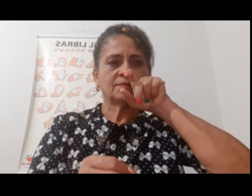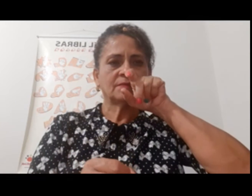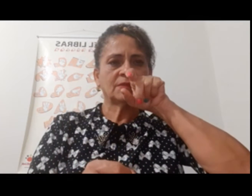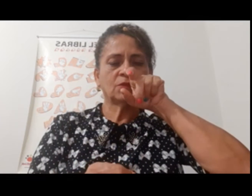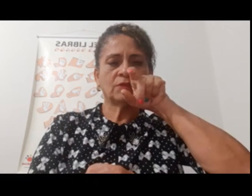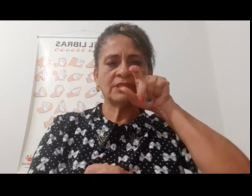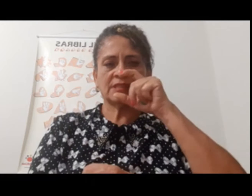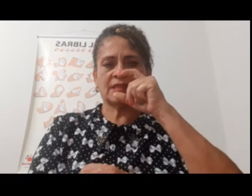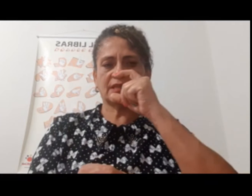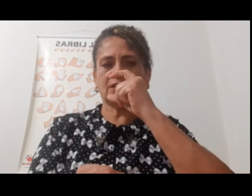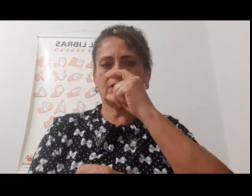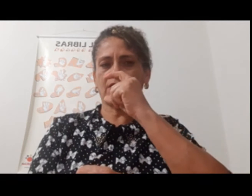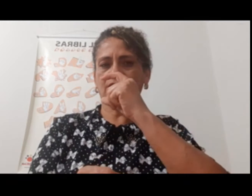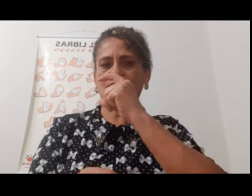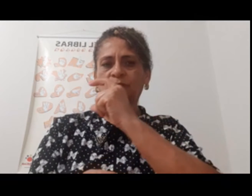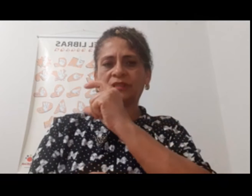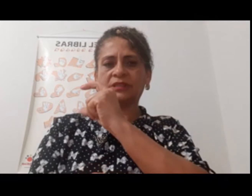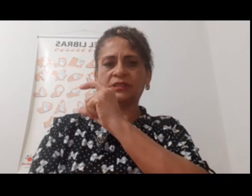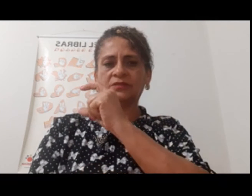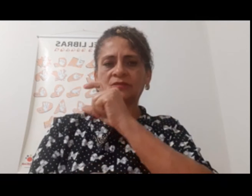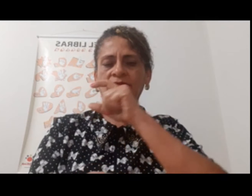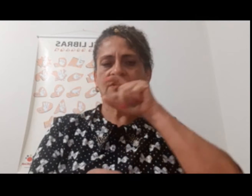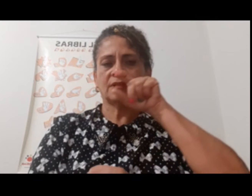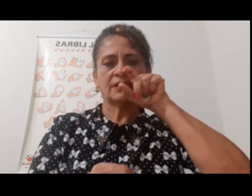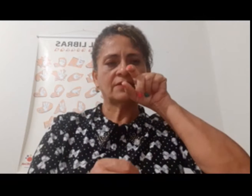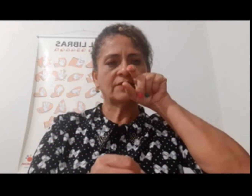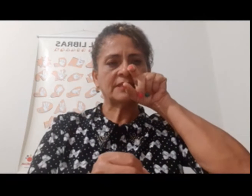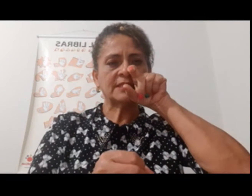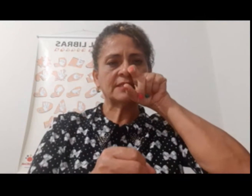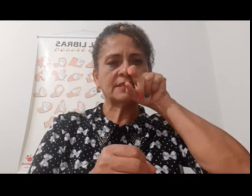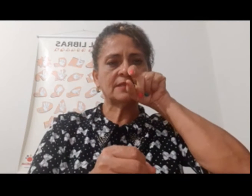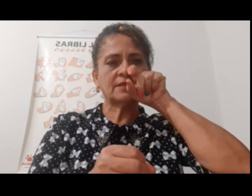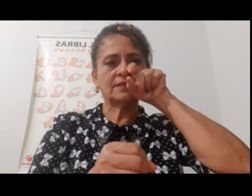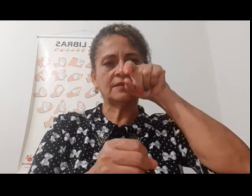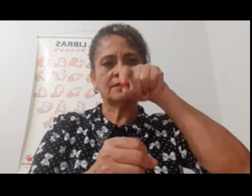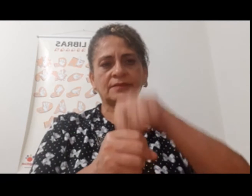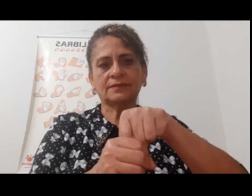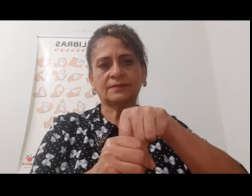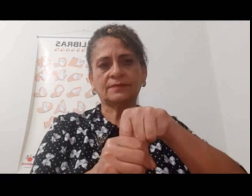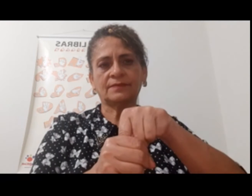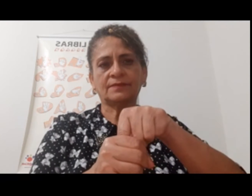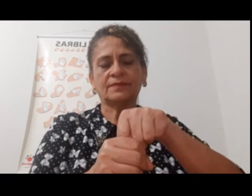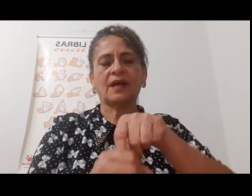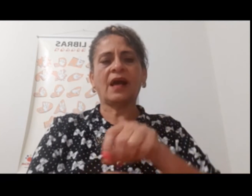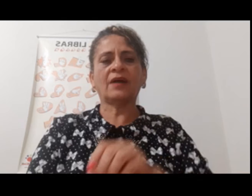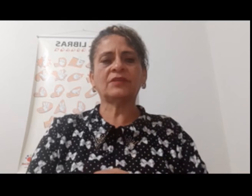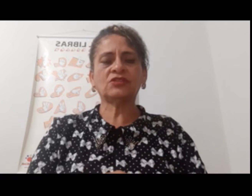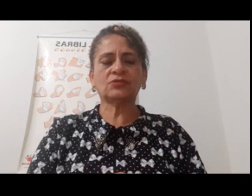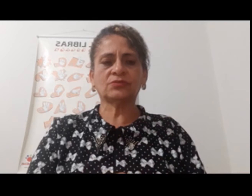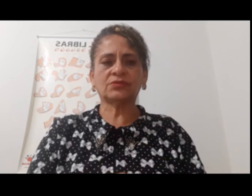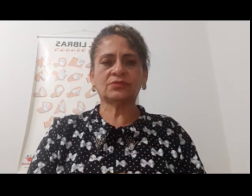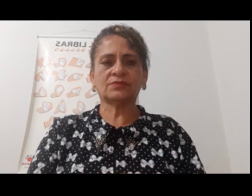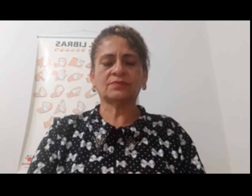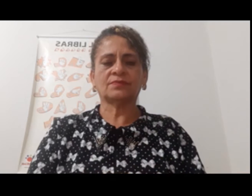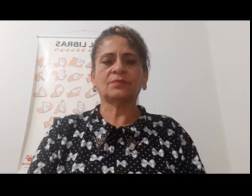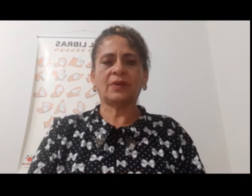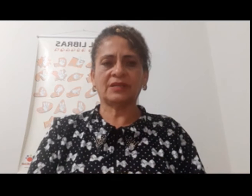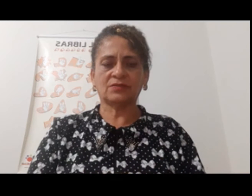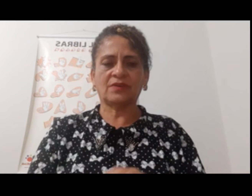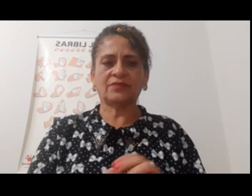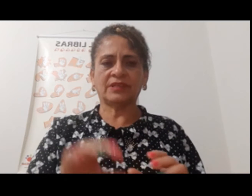Ou esse daqui, olhe. Biquinho. Faz assim, olhe. Avestruz.